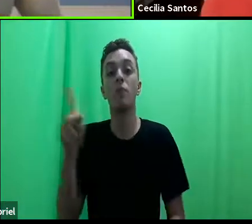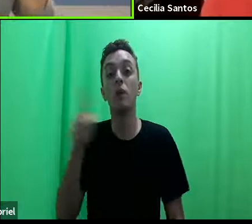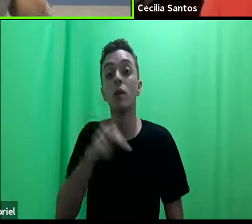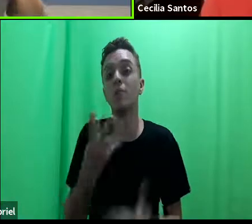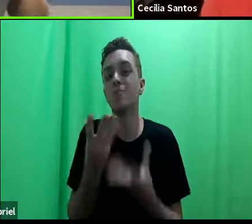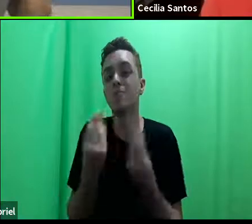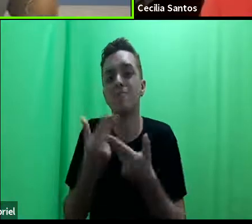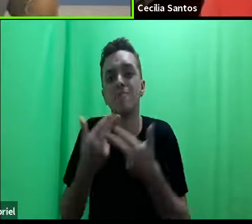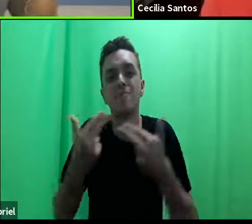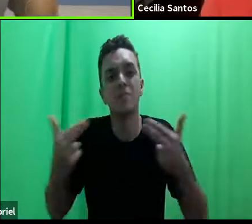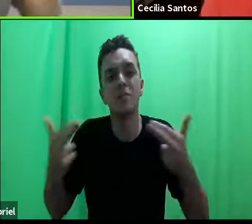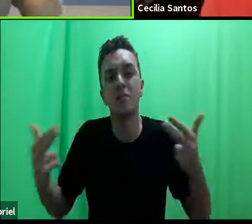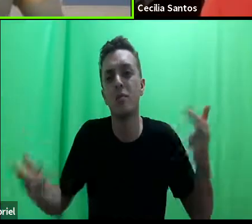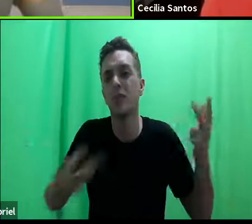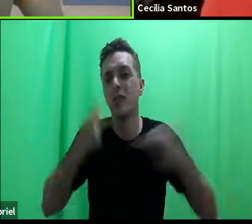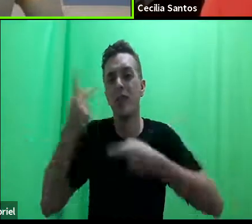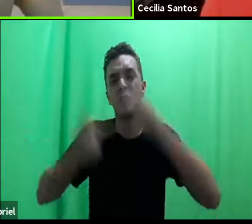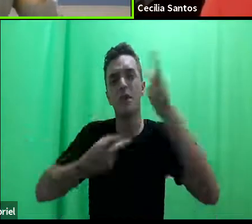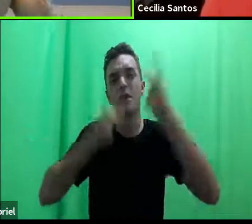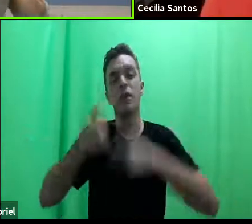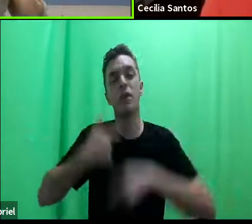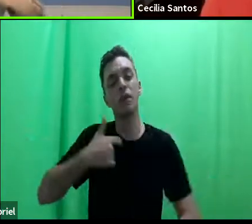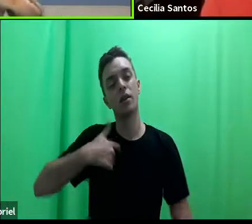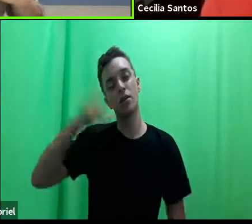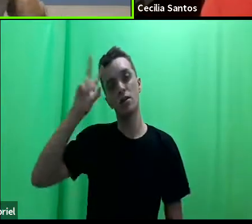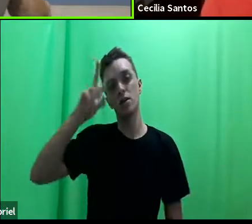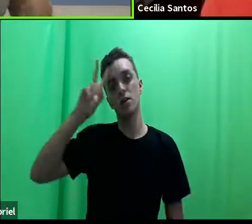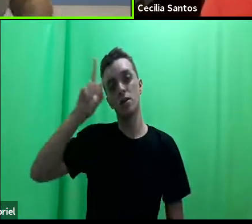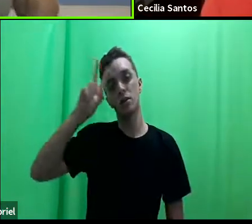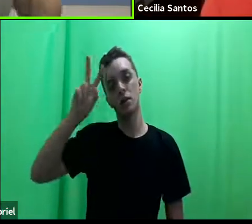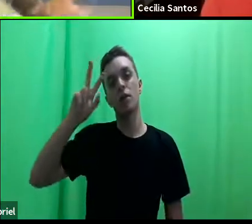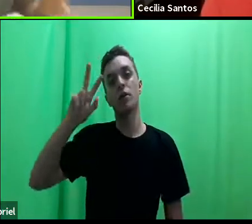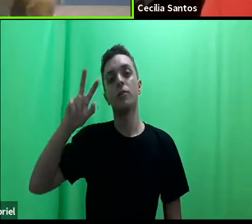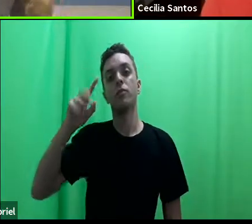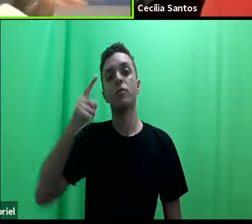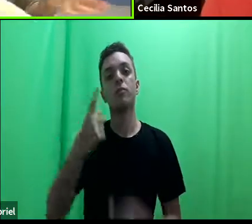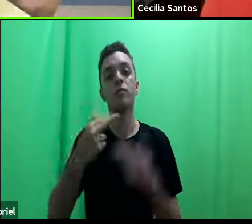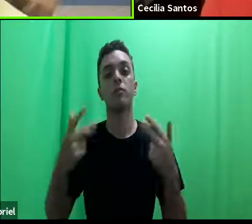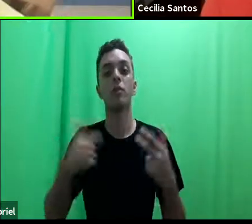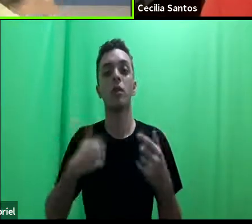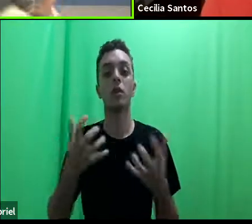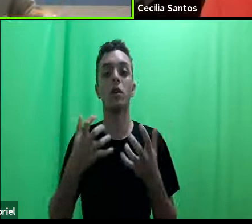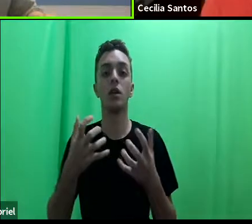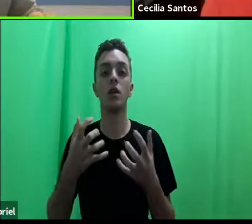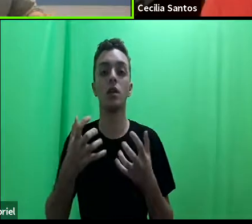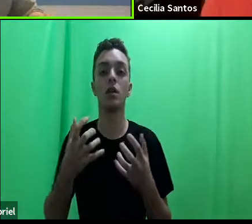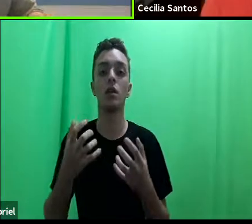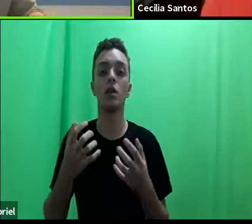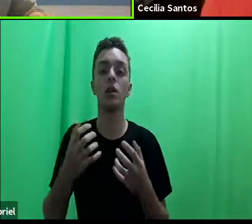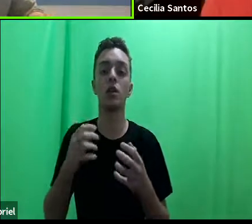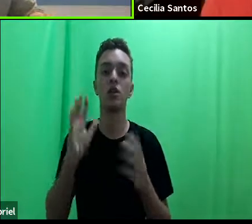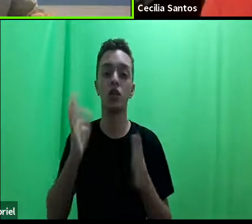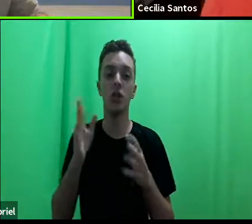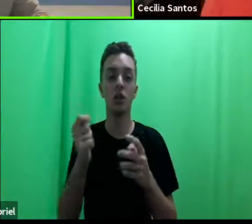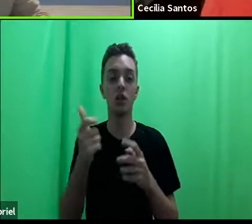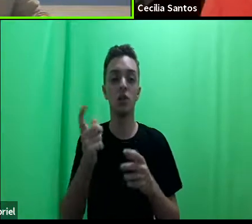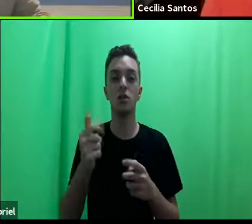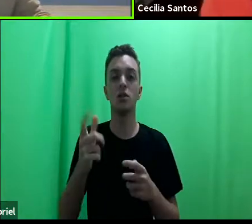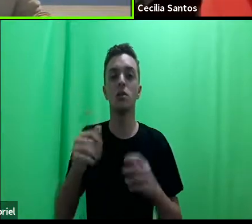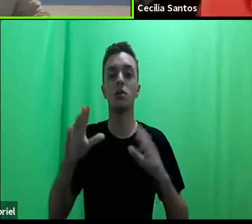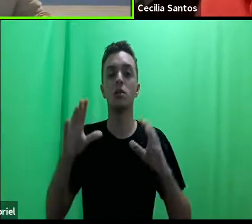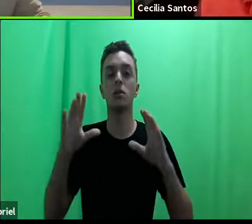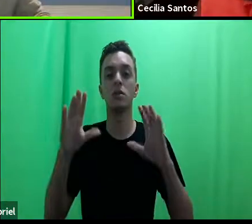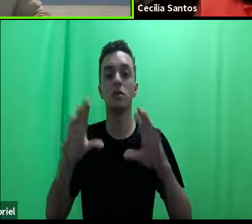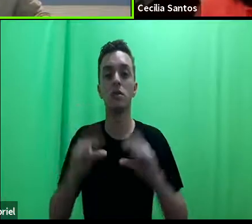para pensar quando a senhora fala. Eu lembrei, eu acho que, de uma coisa que queria falar e já encaminhando para a gente encerrar esse nosso espaço que está incrível.